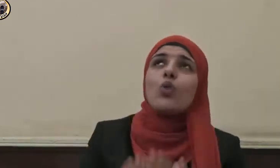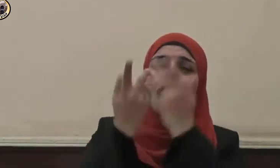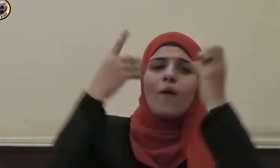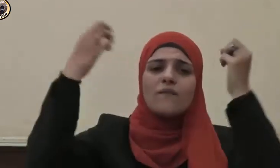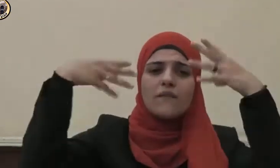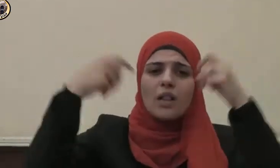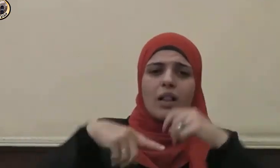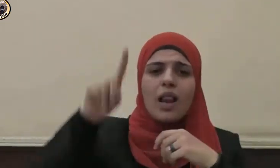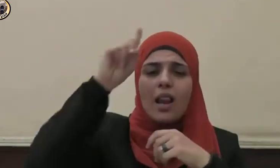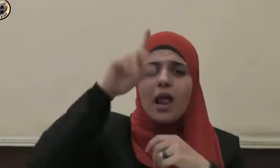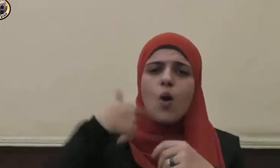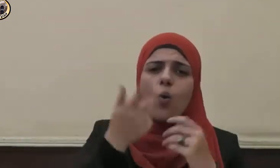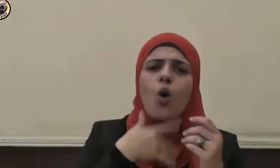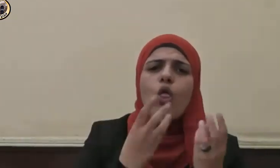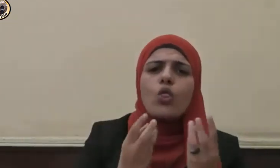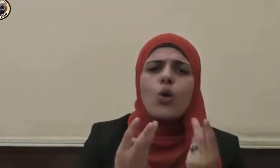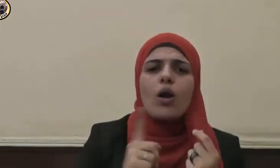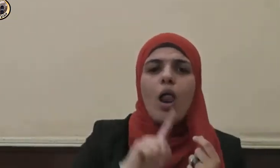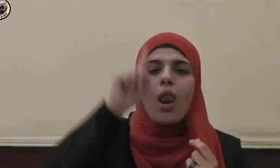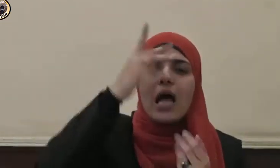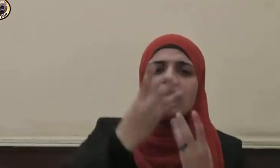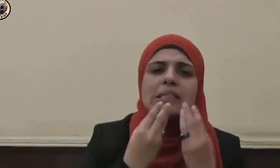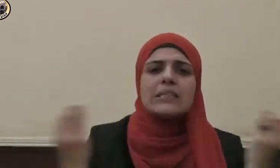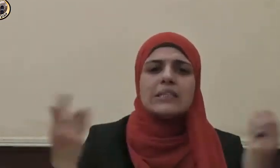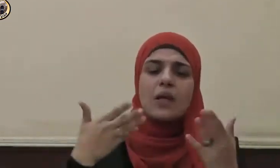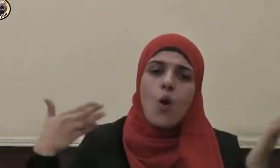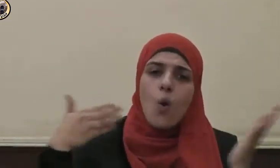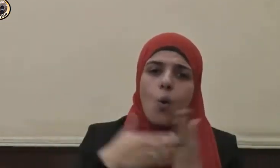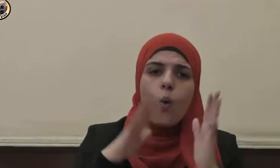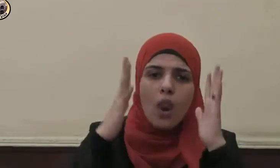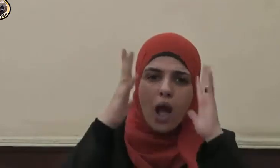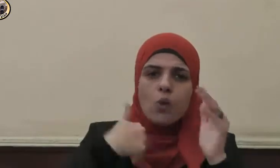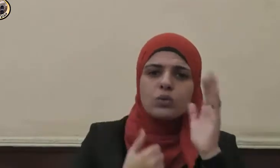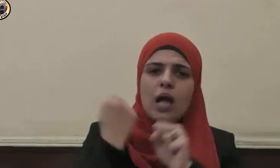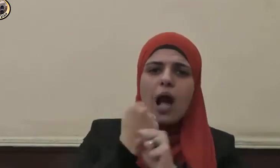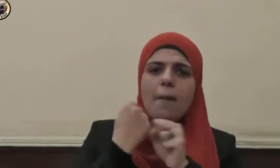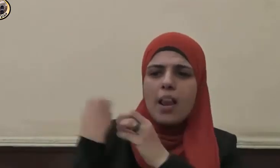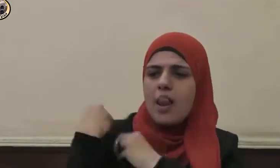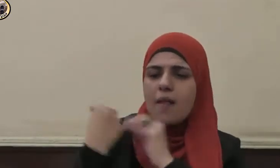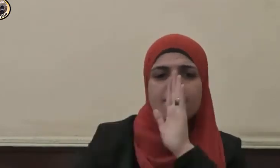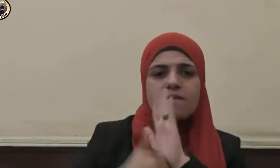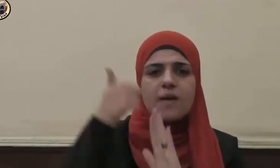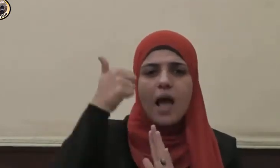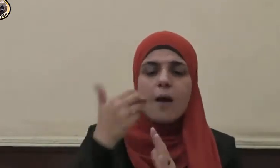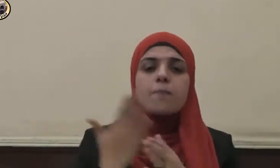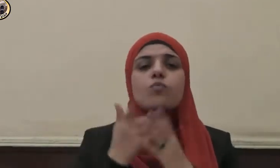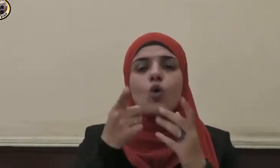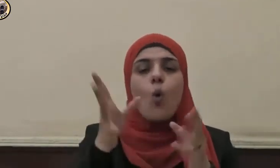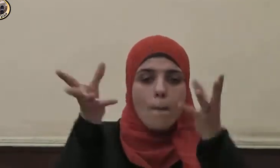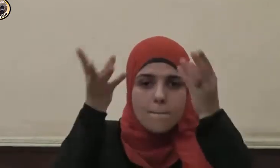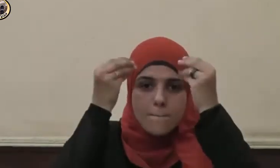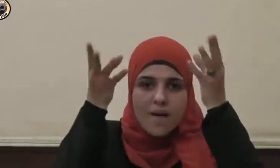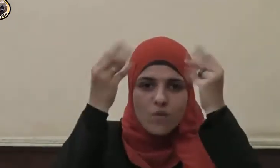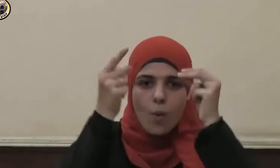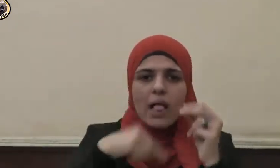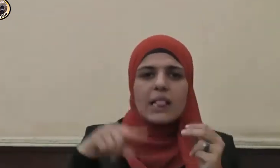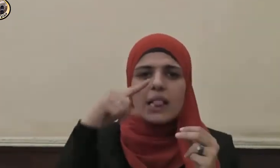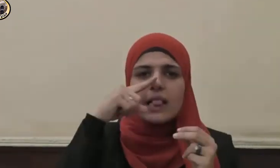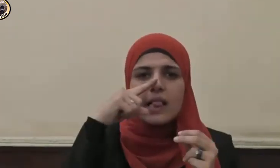واذكروا الله كثيرا لعلكم تفلحون فهذا مفهوم الدين الإسلامي